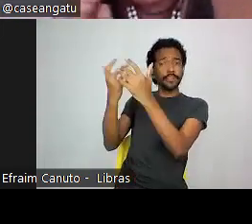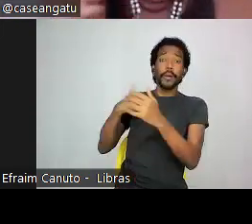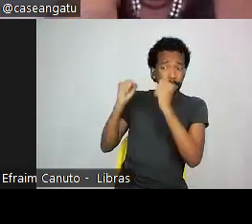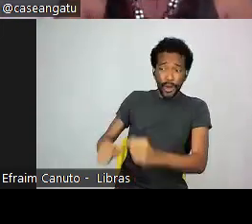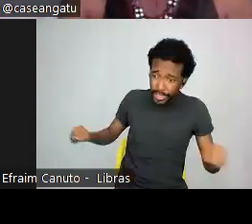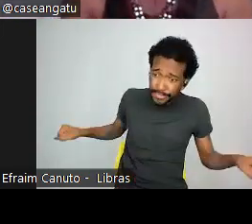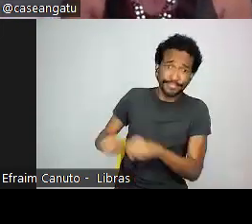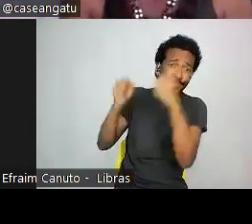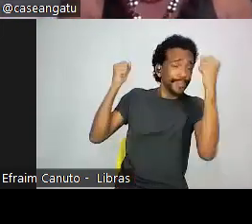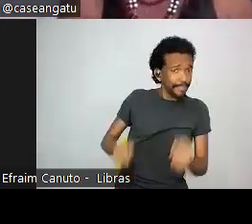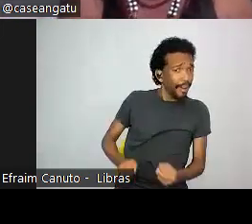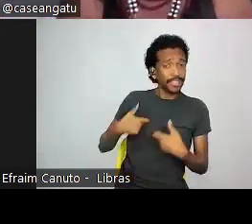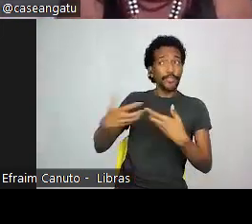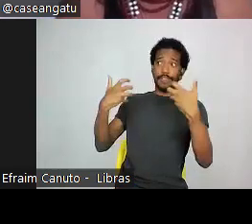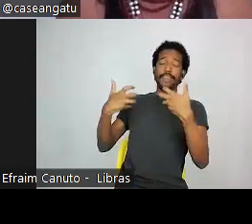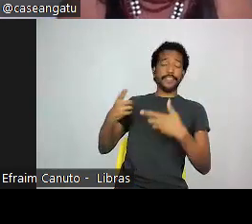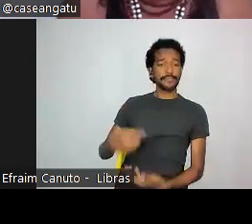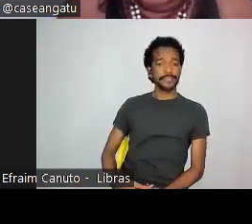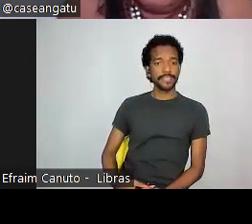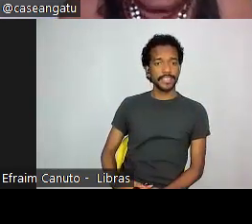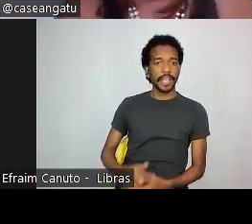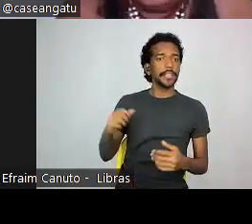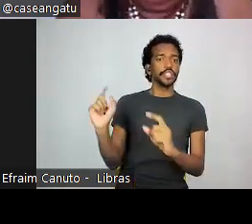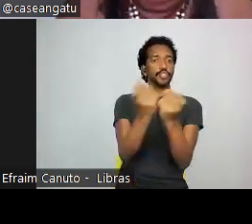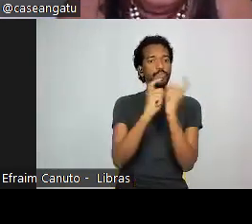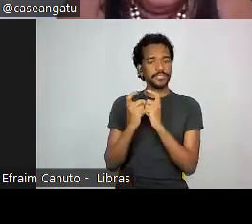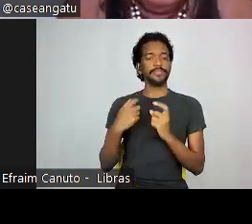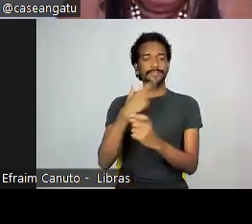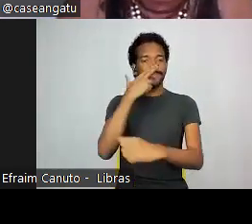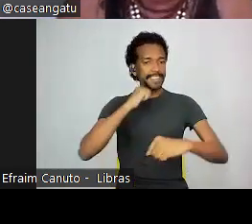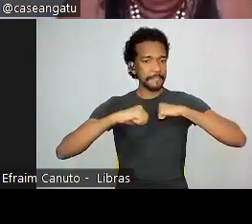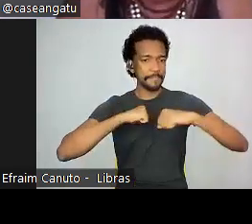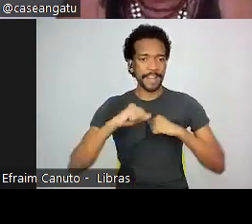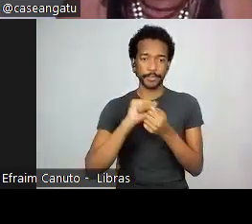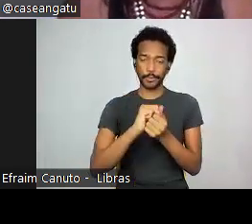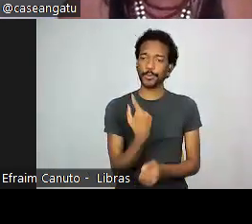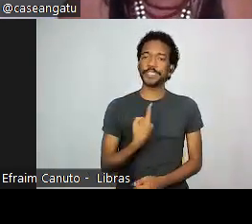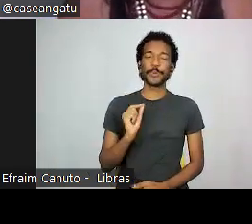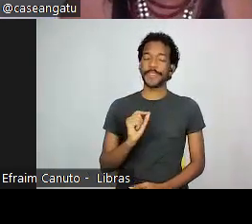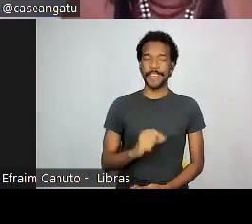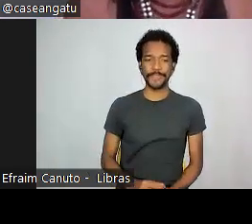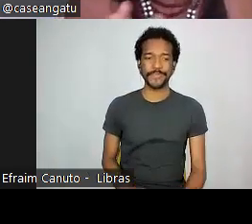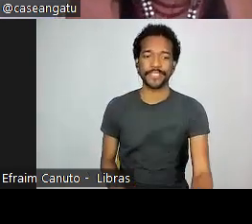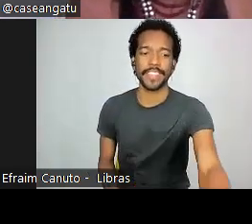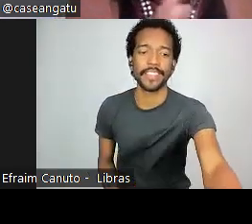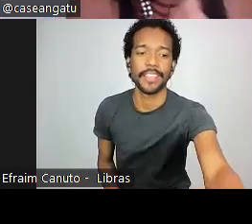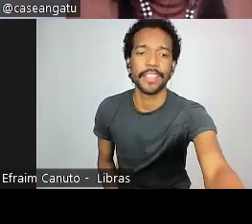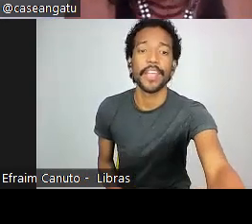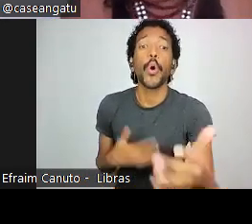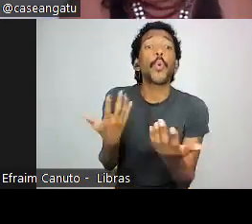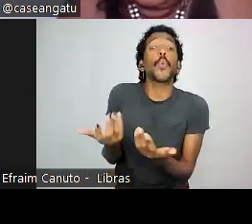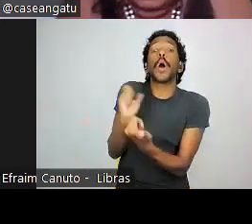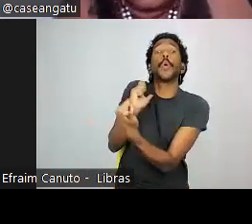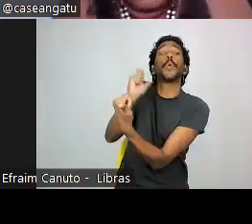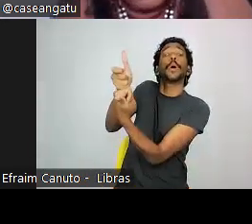isso. Aí houve uma discussão e eu me chamaram para fazer esse debate e eu me recusei. Era assim, que estátua vamos colocar no lugar da